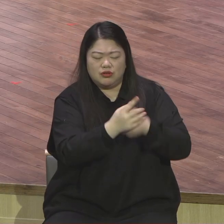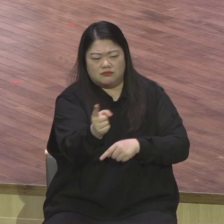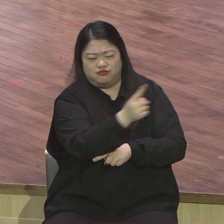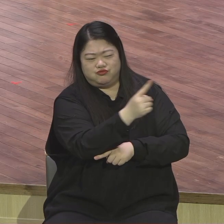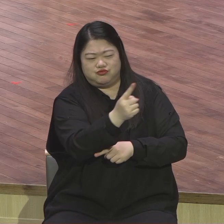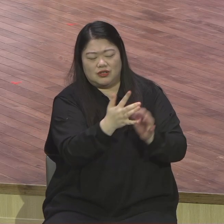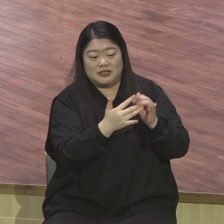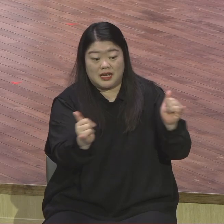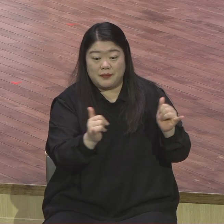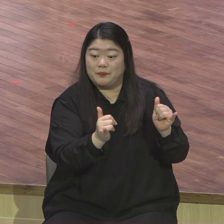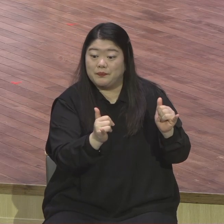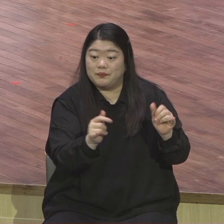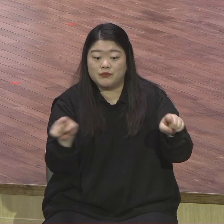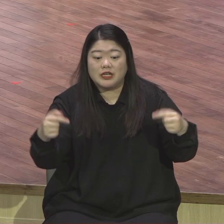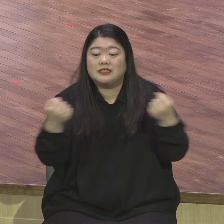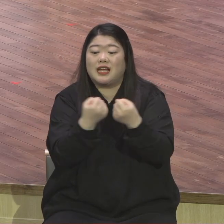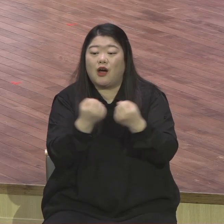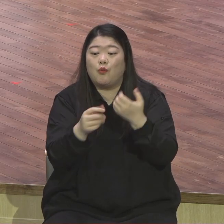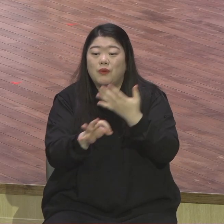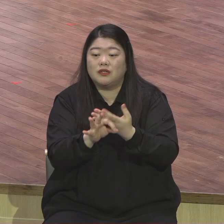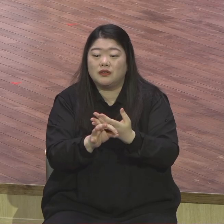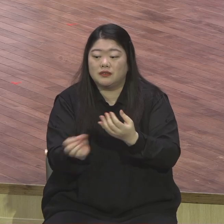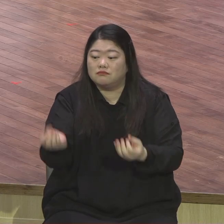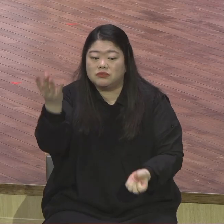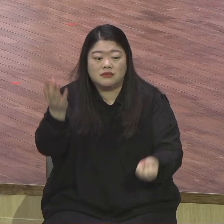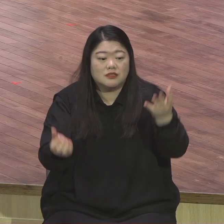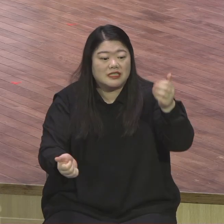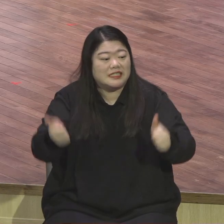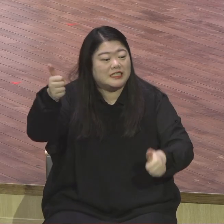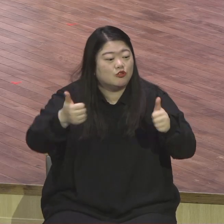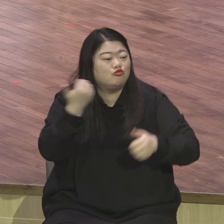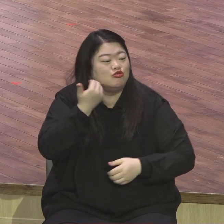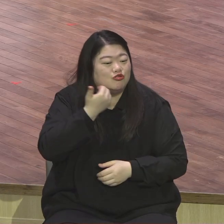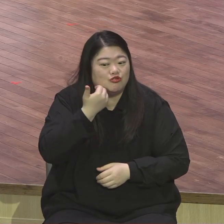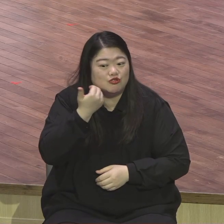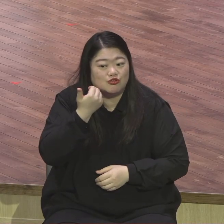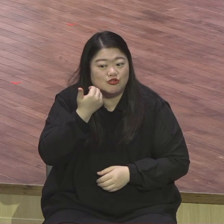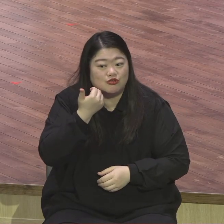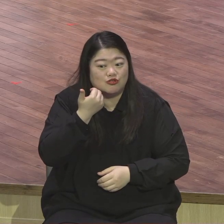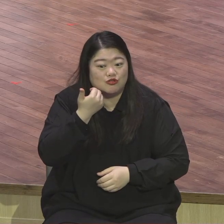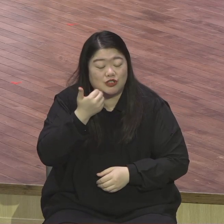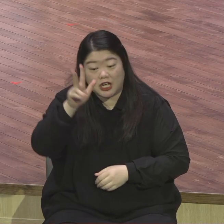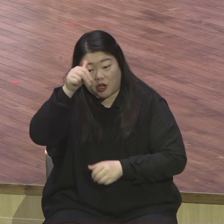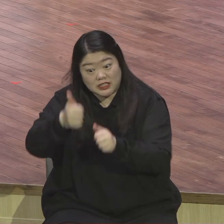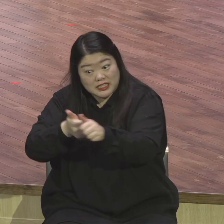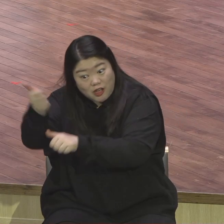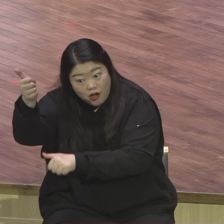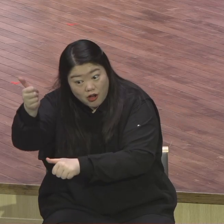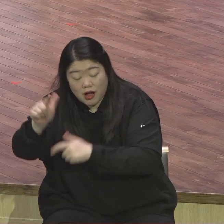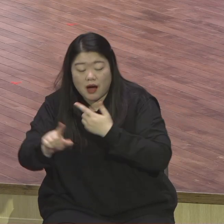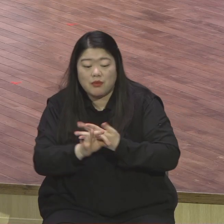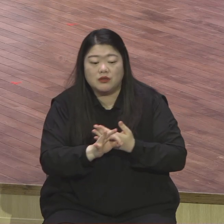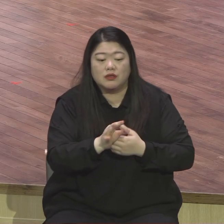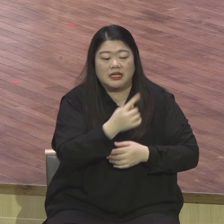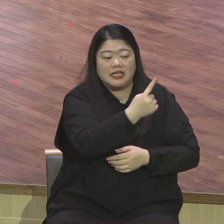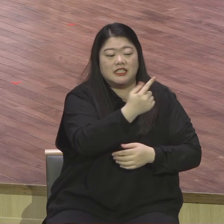경찰관 이길 것 같지요 그런데 소방관 이긴답니다 그 이유가 뭐냐 참 이유가 재미있어요